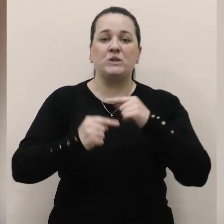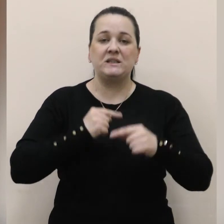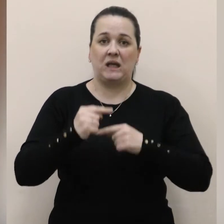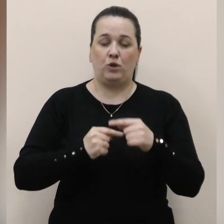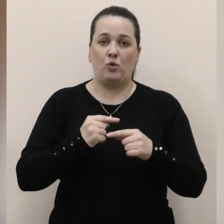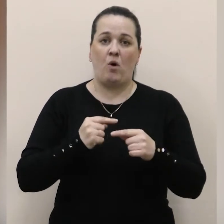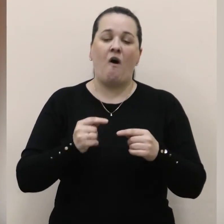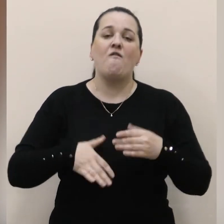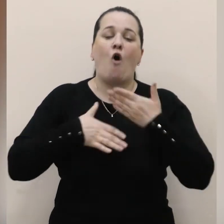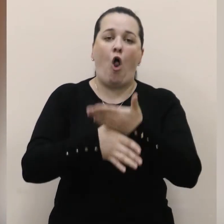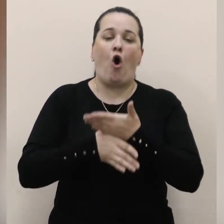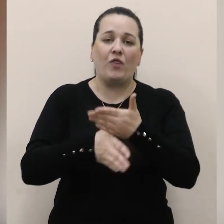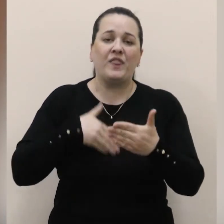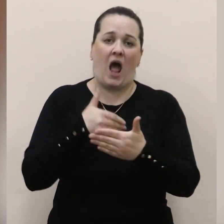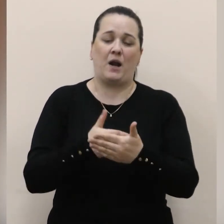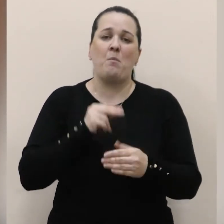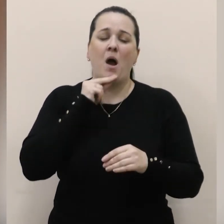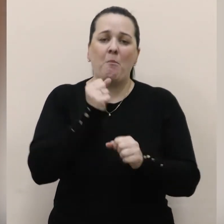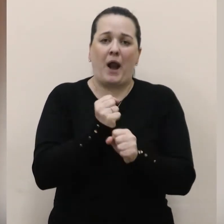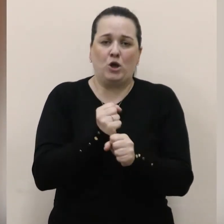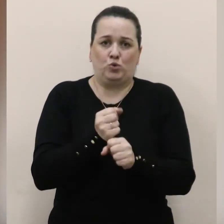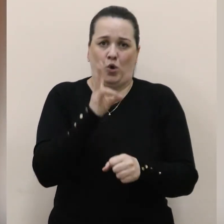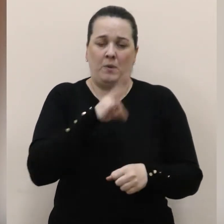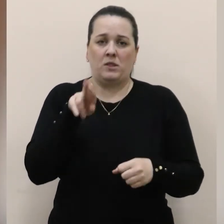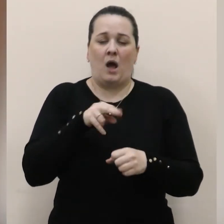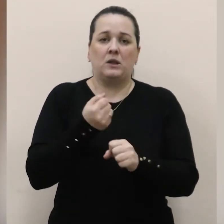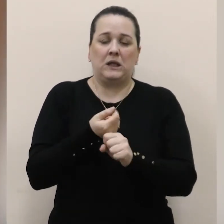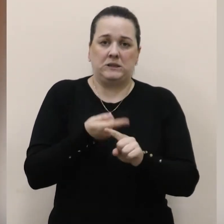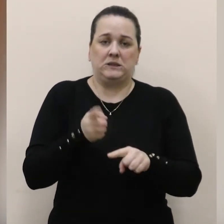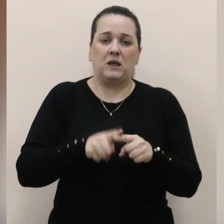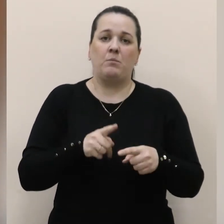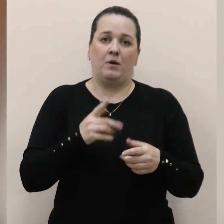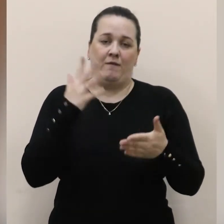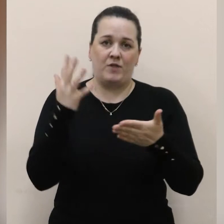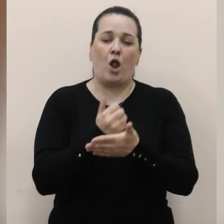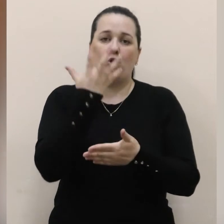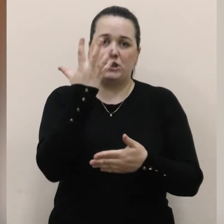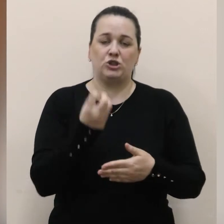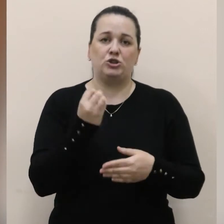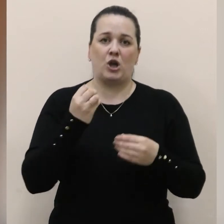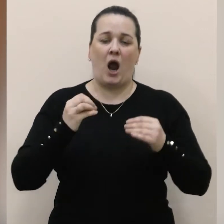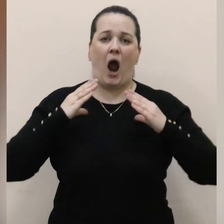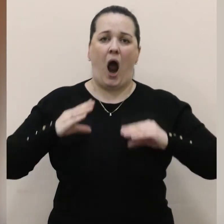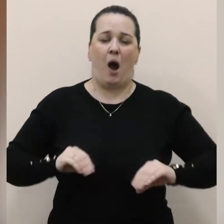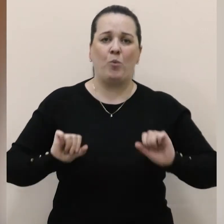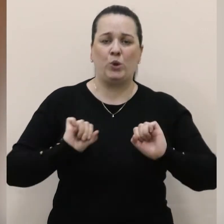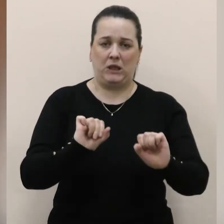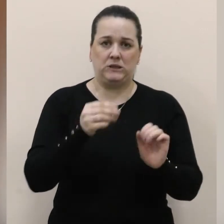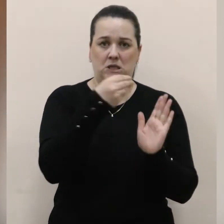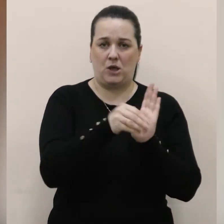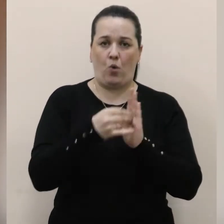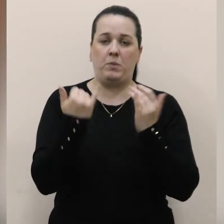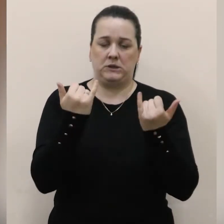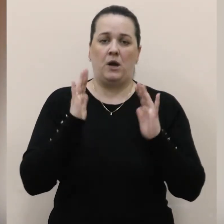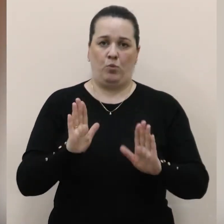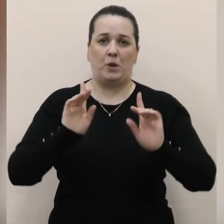волонтеримо, постійно працюємо над цим. Буквально вдалося ще додатковою амуніцією закупити, зараз будемо